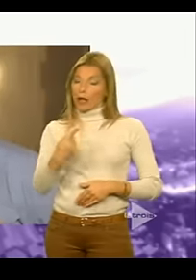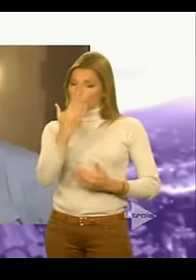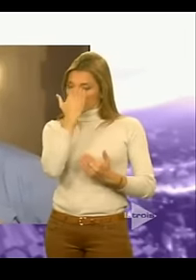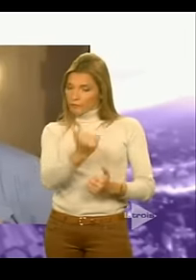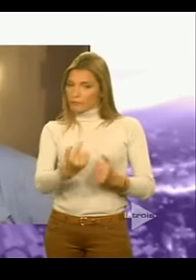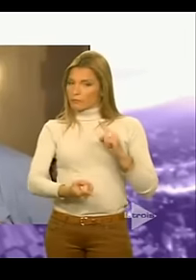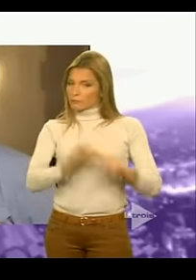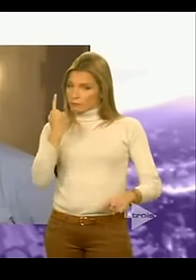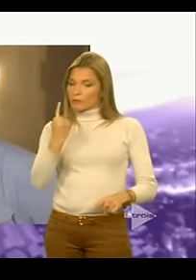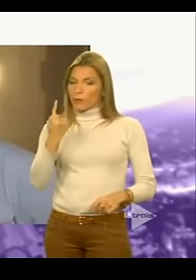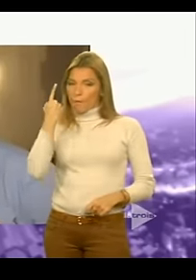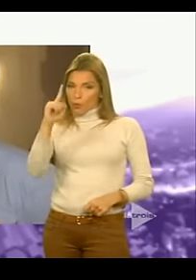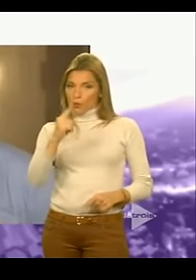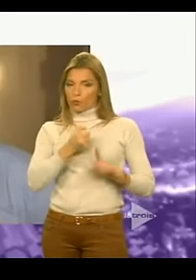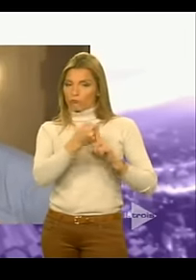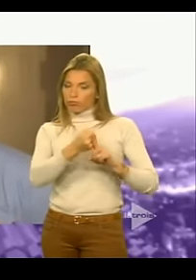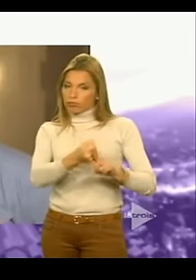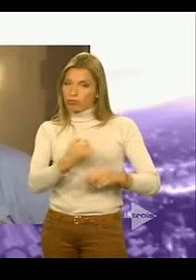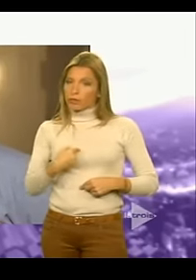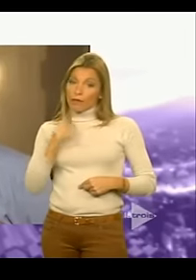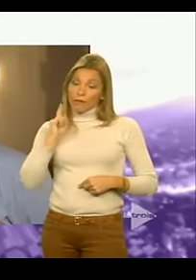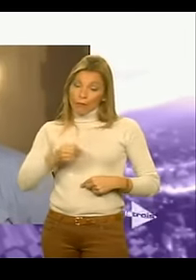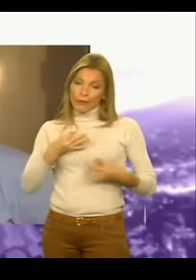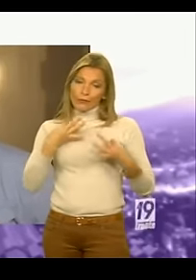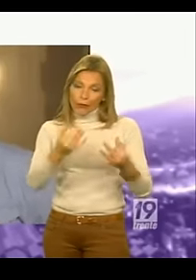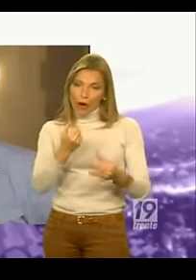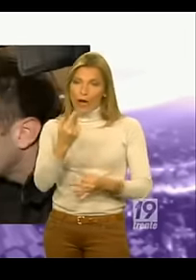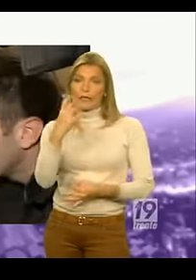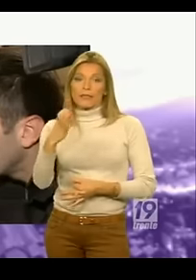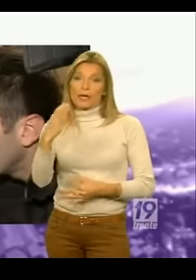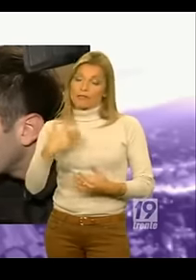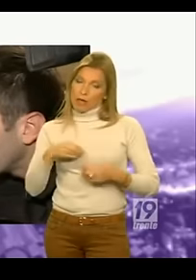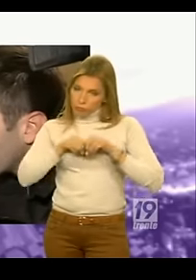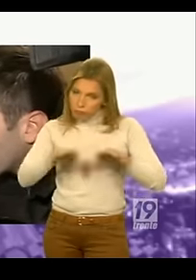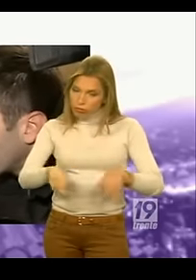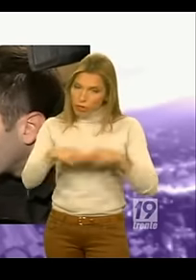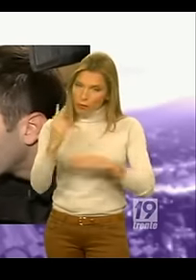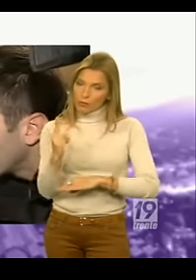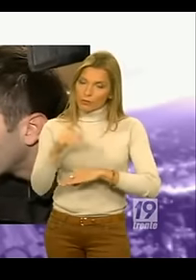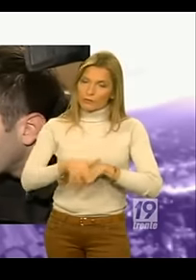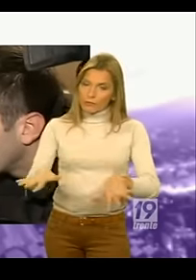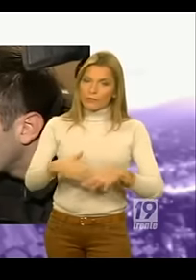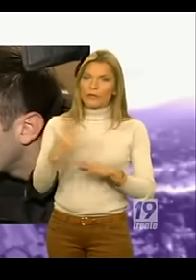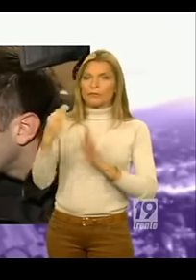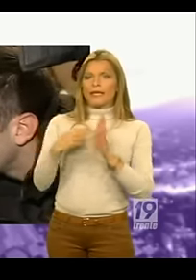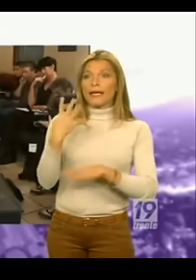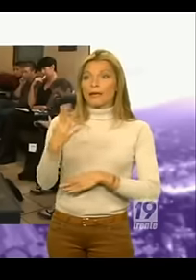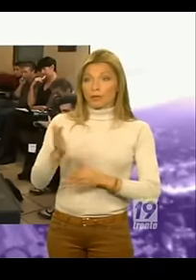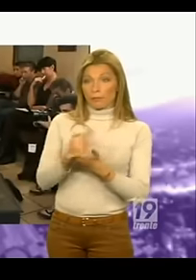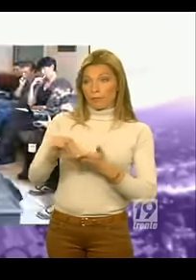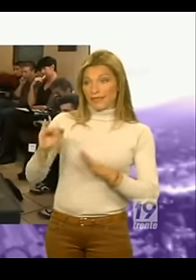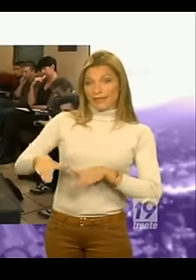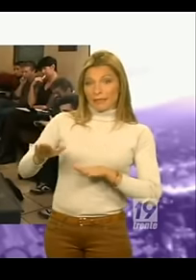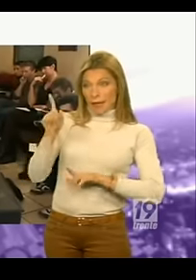des décennies, un siècle, mais bon, le mouvement est lancé. En 2014, le parti islam espère bien